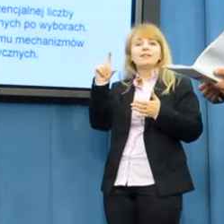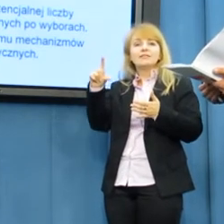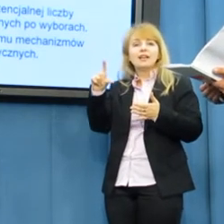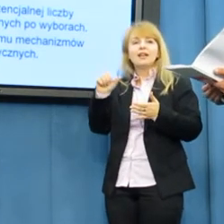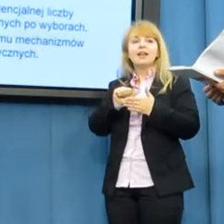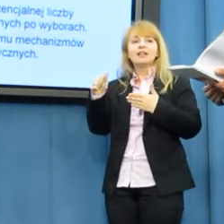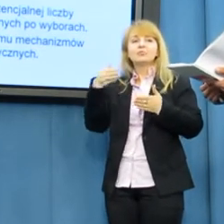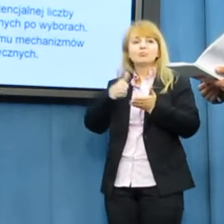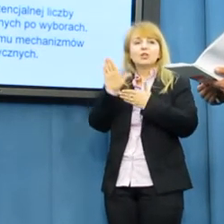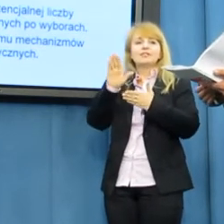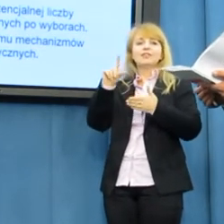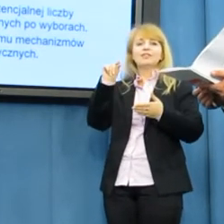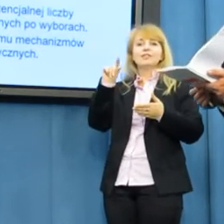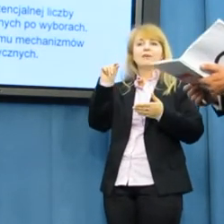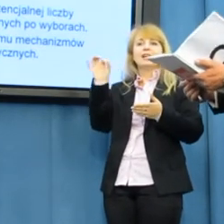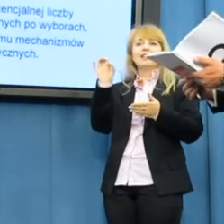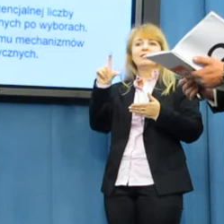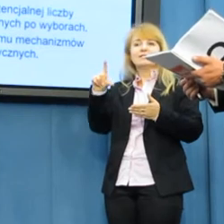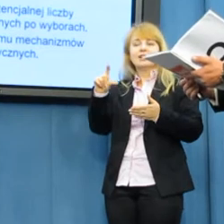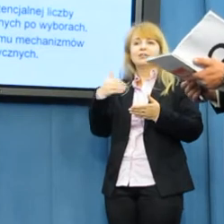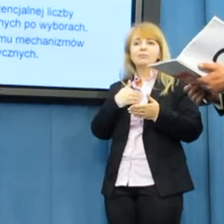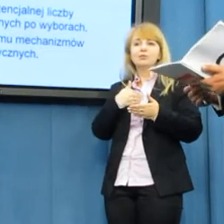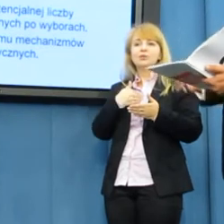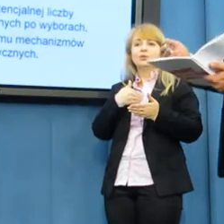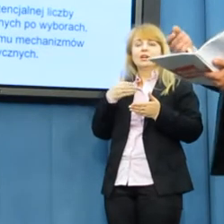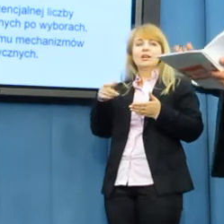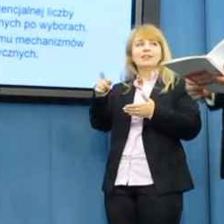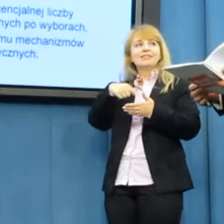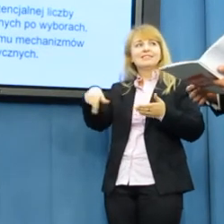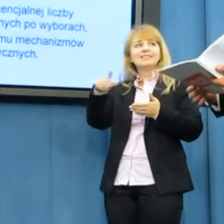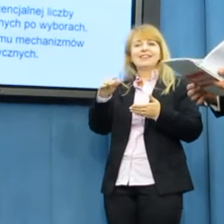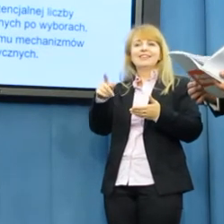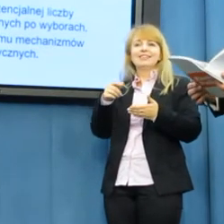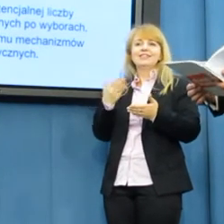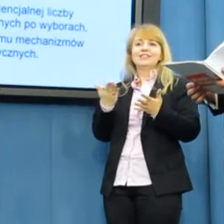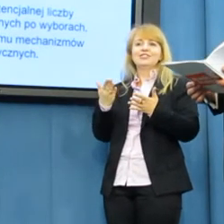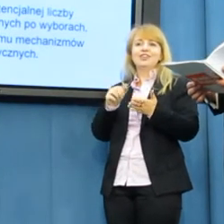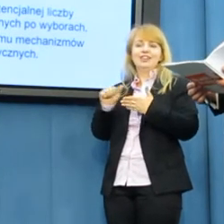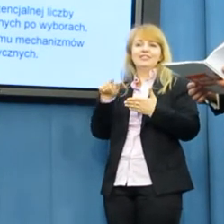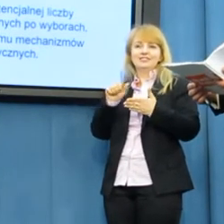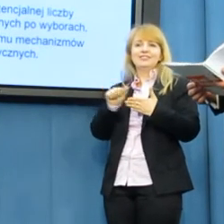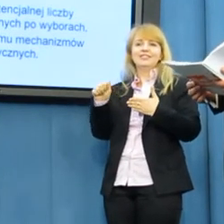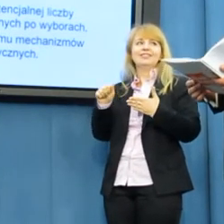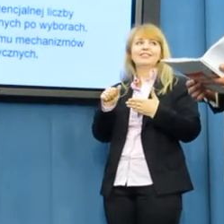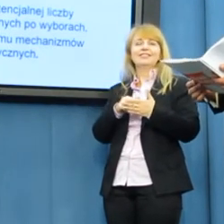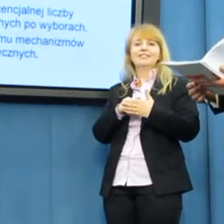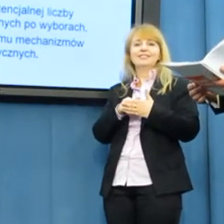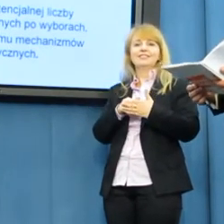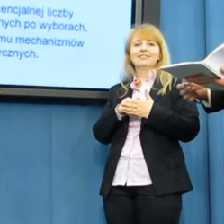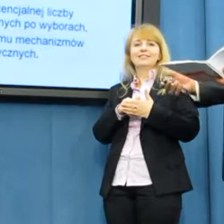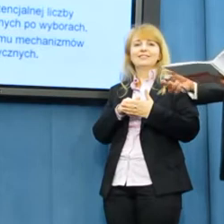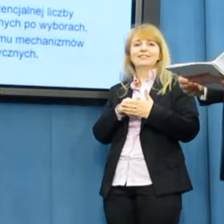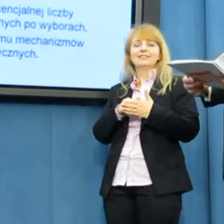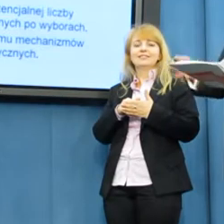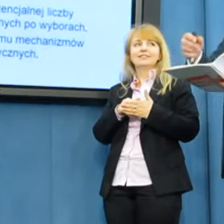przedstawicieli PSL-u na sali. Gdzie? No właśnie, panie SLD.